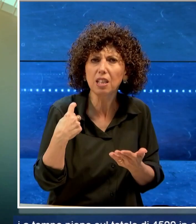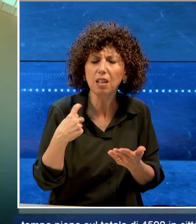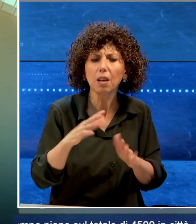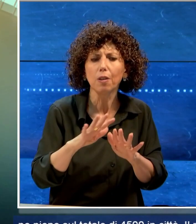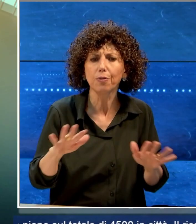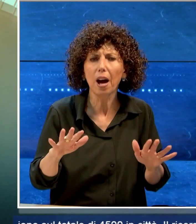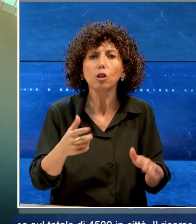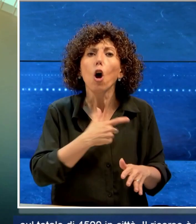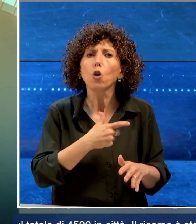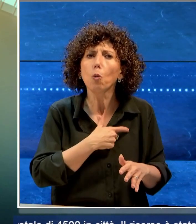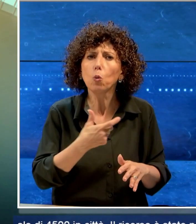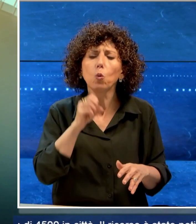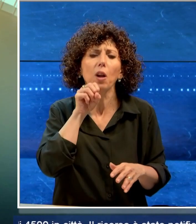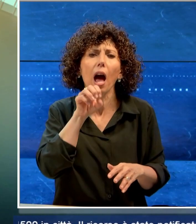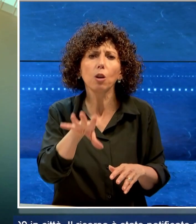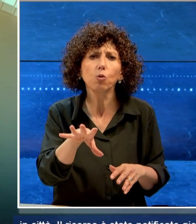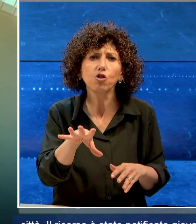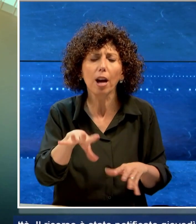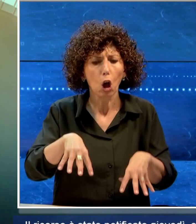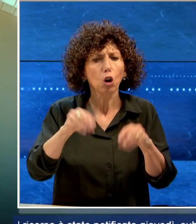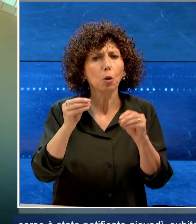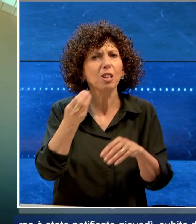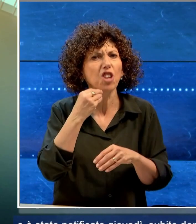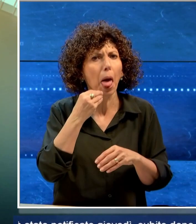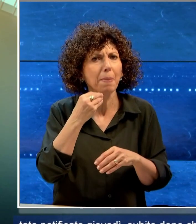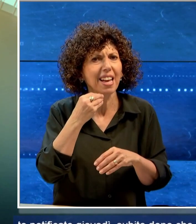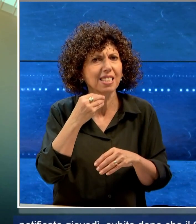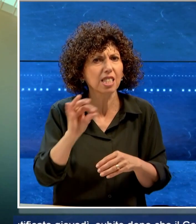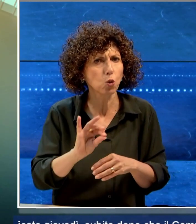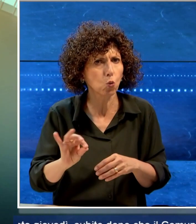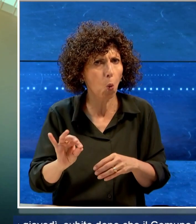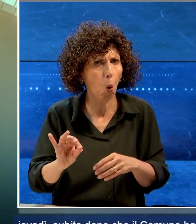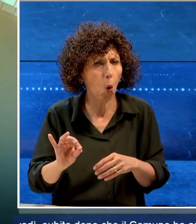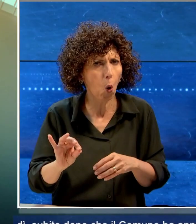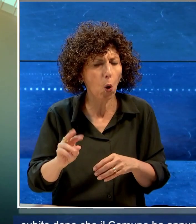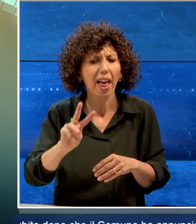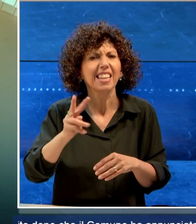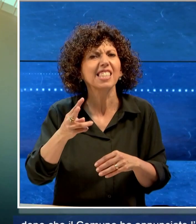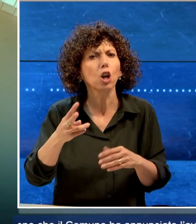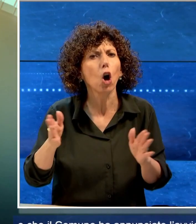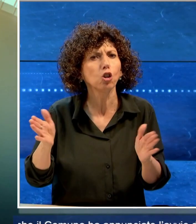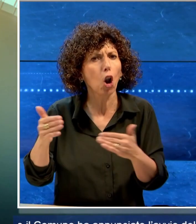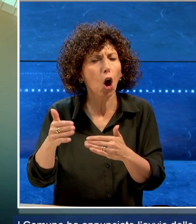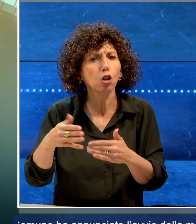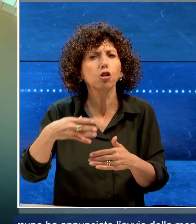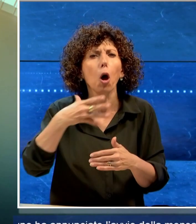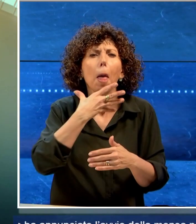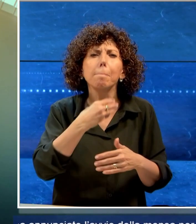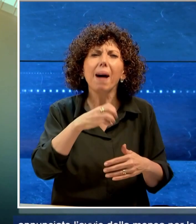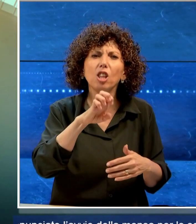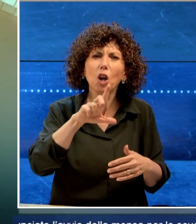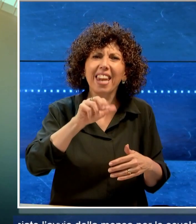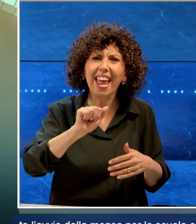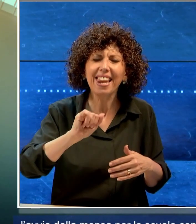dopo, che il Comune ha annunciato l'avvio della mensa per le scuole comprese nel secondo lotto da Madonnella a